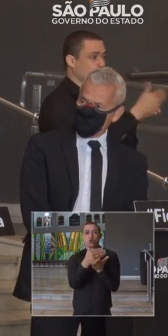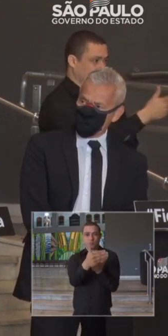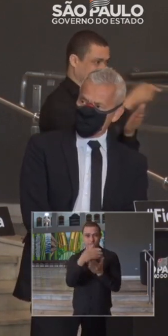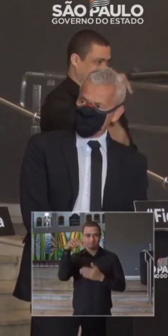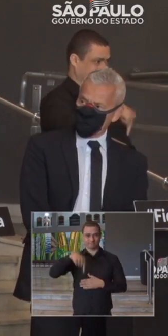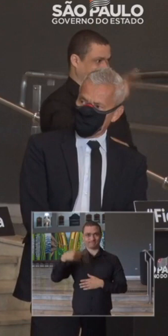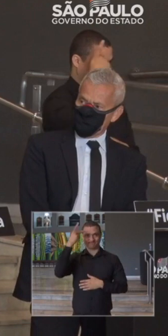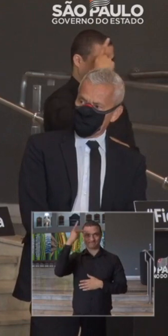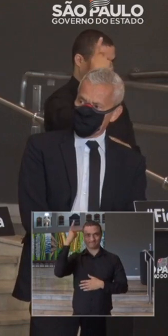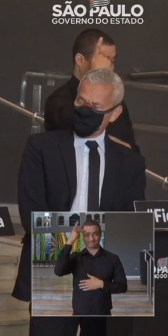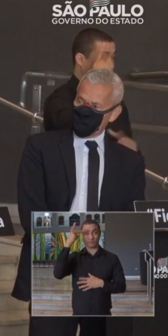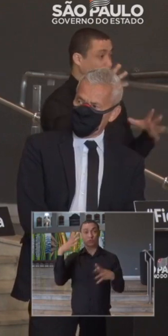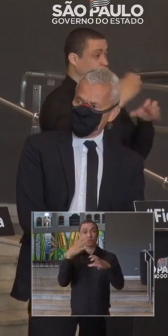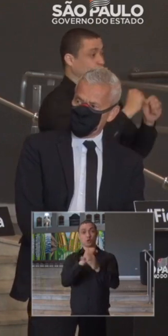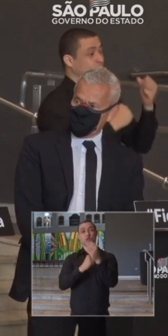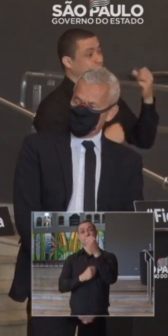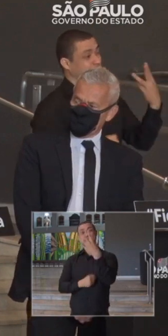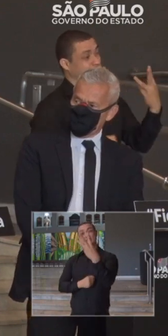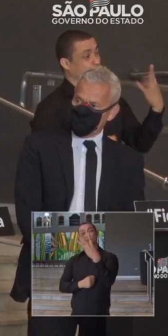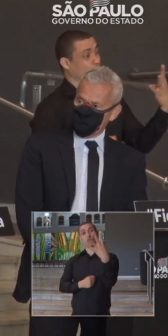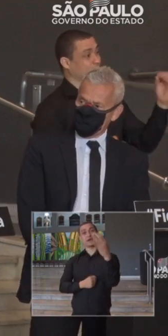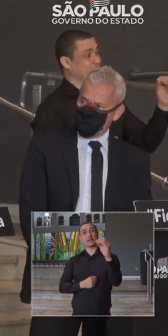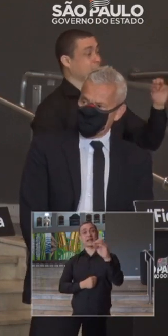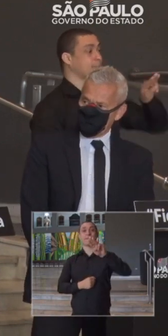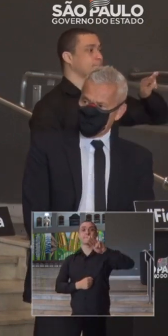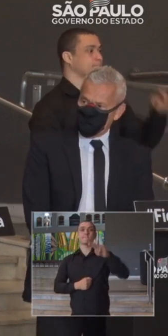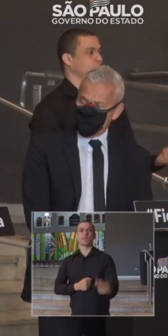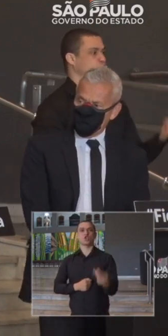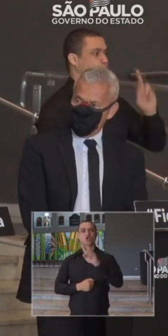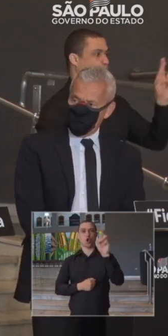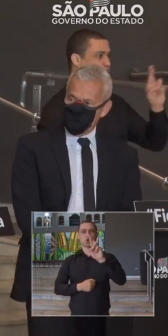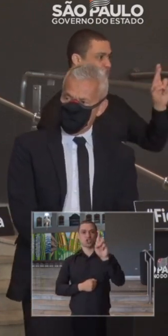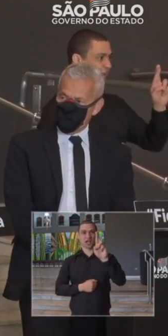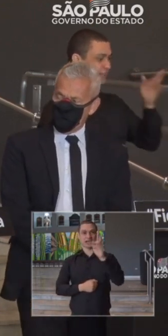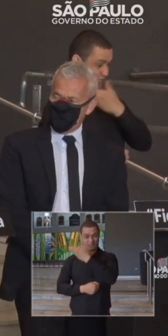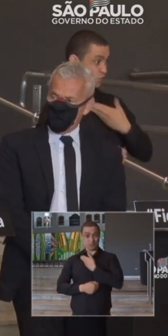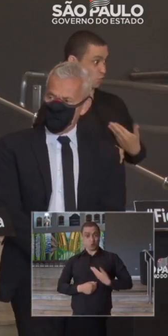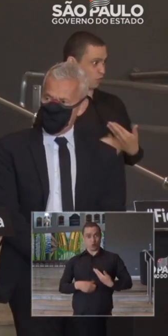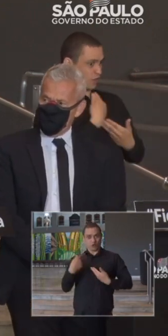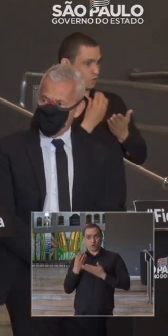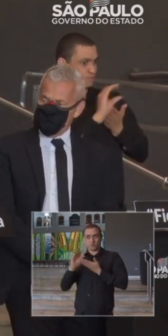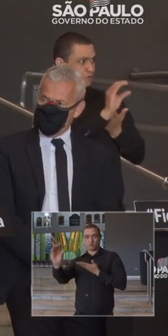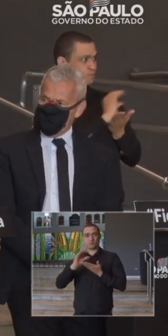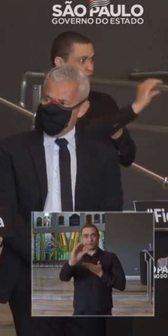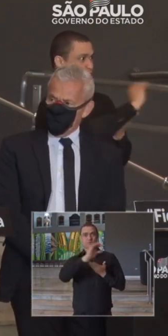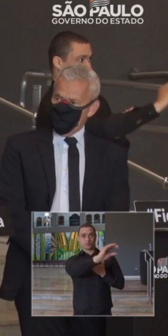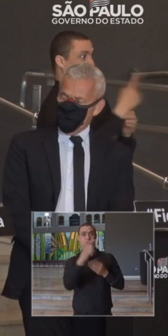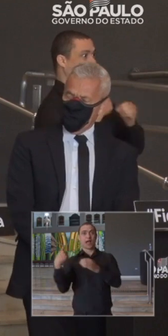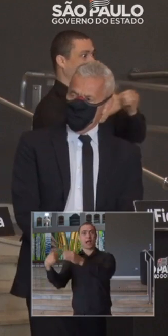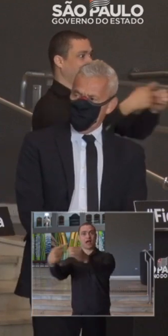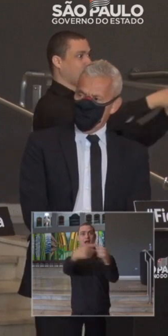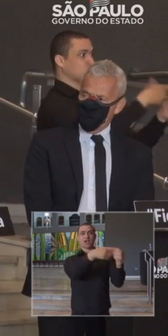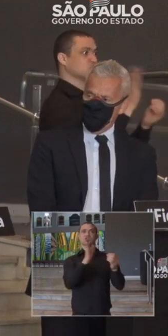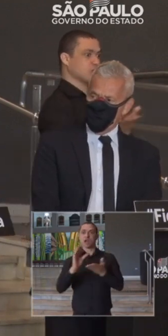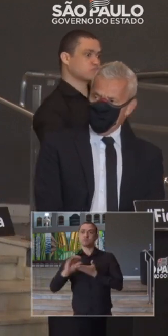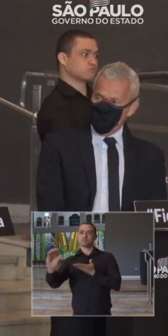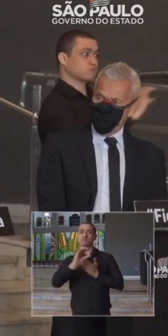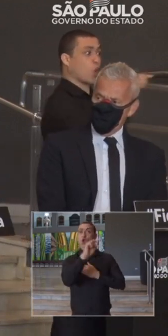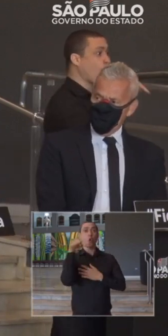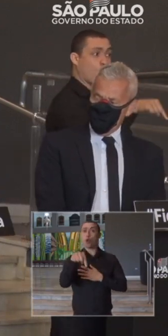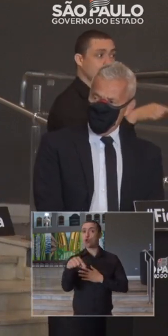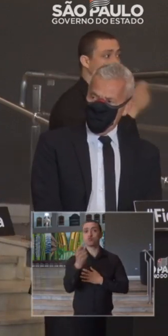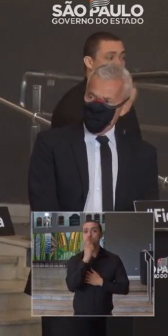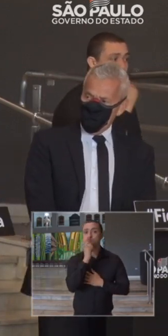em São Paulo, 340 milhões de reais transferidos pelo governo do Estado aos municípios, e hoje nós não temos um